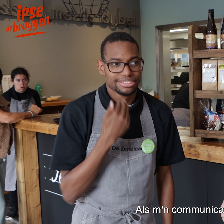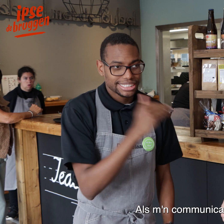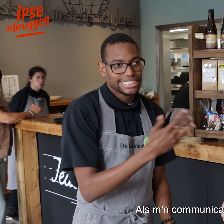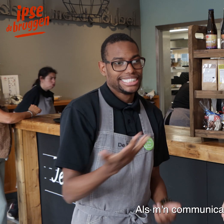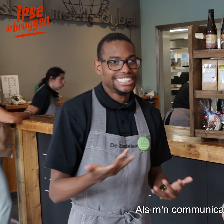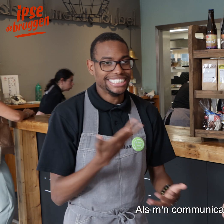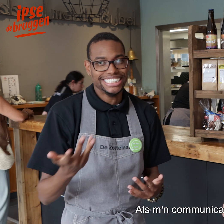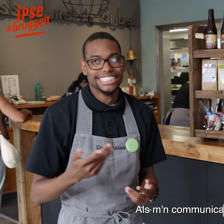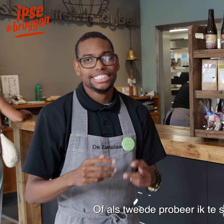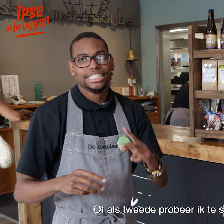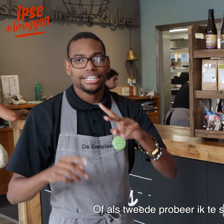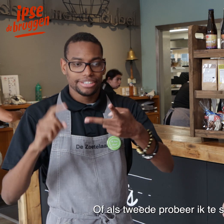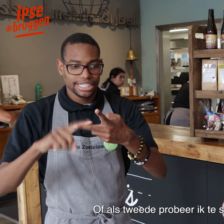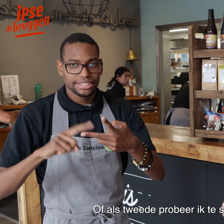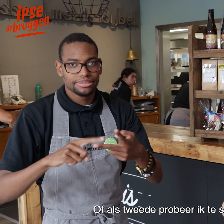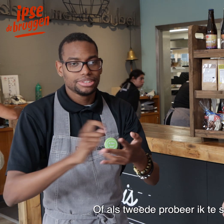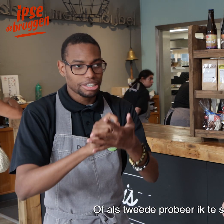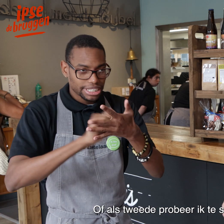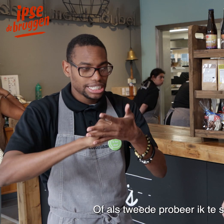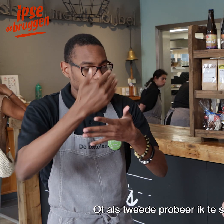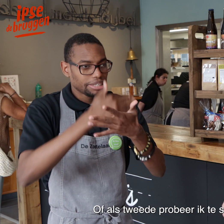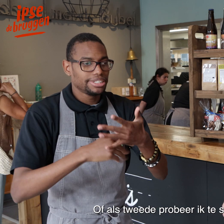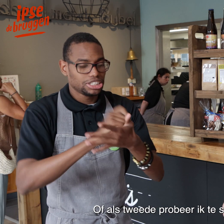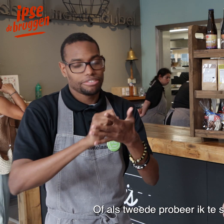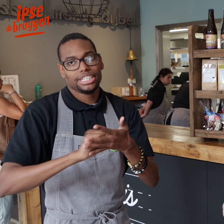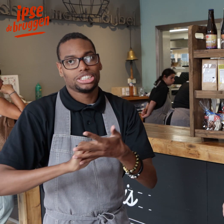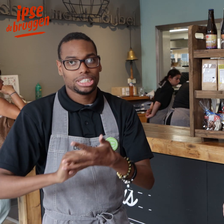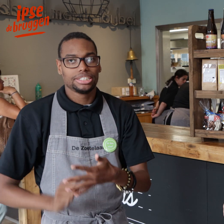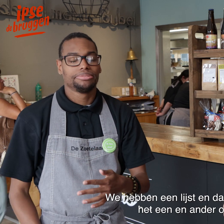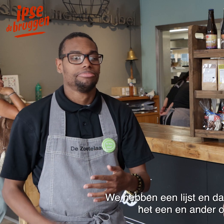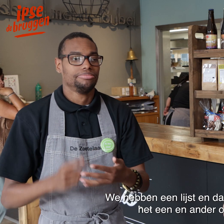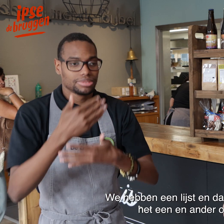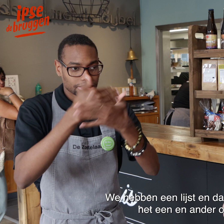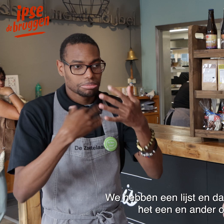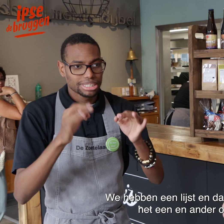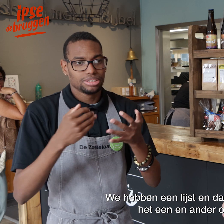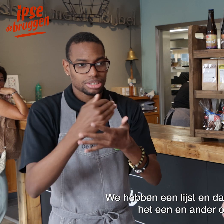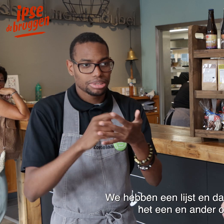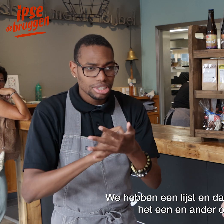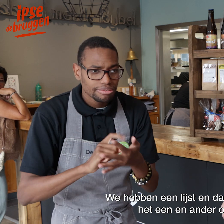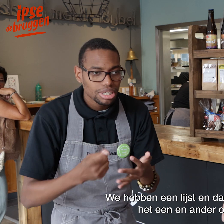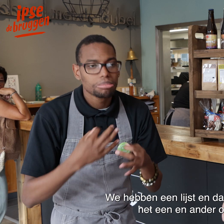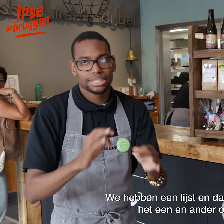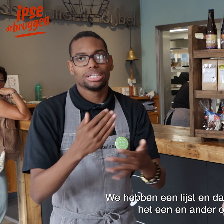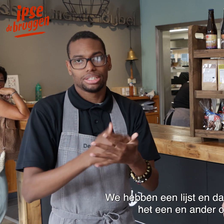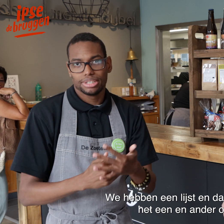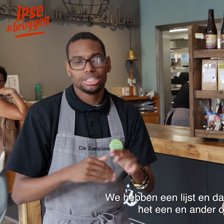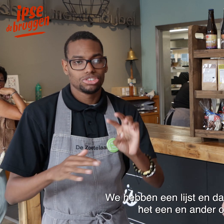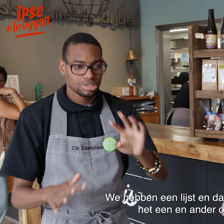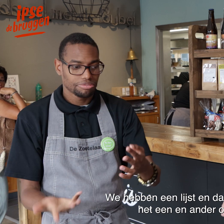communicatie niet lukt. Of als tweede probeer ik te schrijven met klanten. We hebben een lijst. En dan kunnen ze beter het een en ander opschrijven.